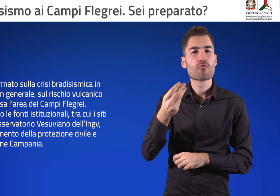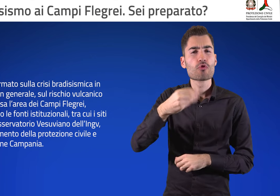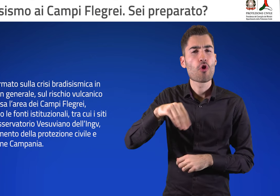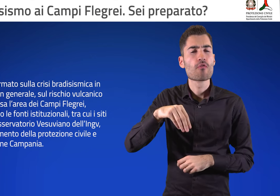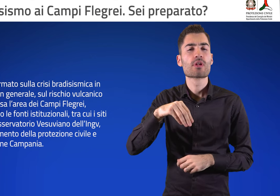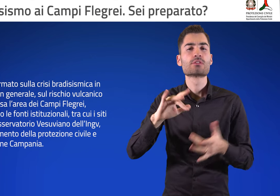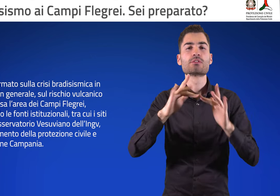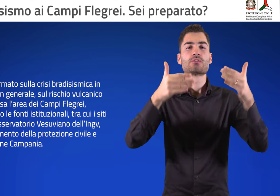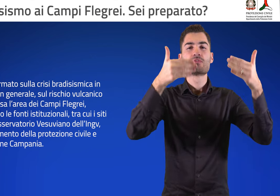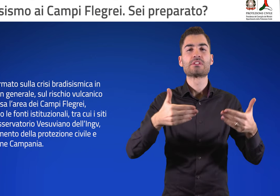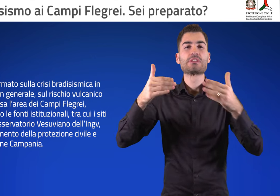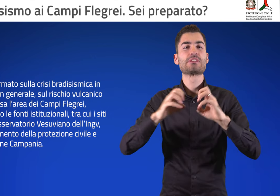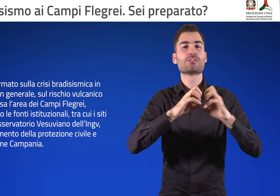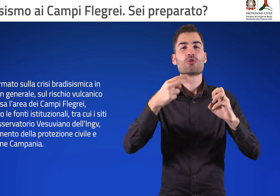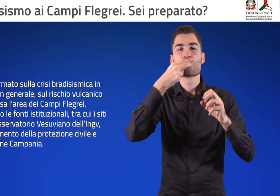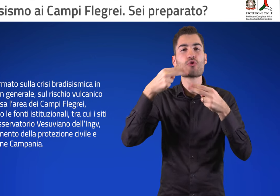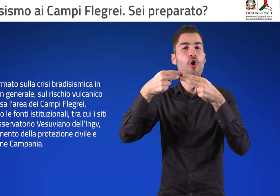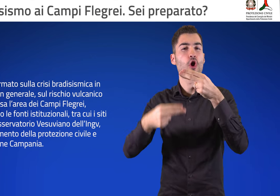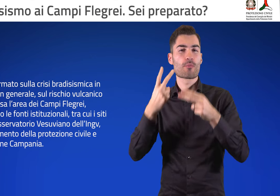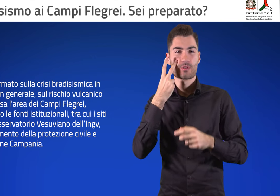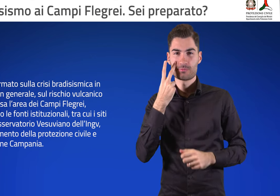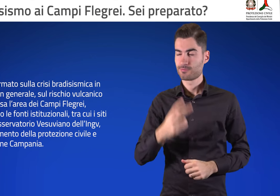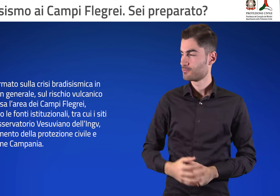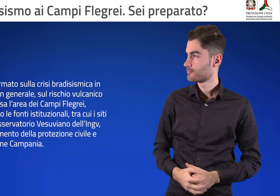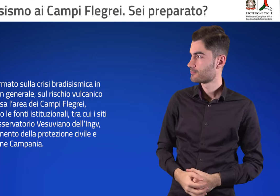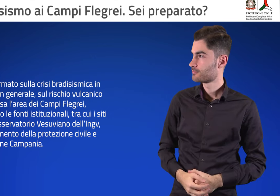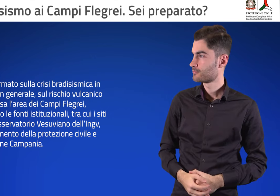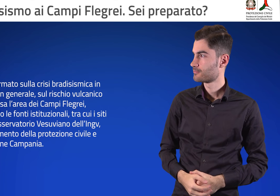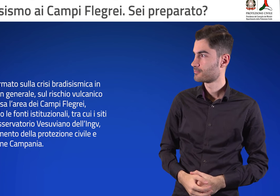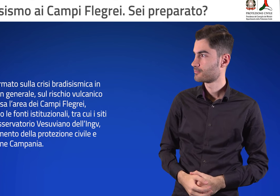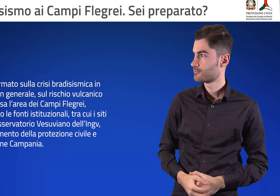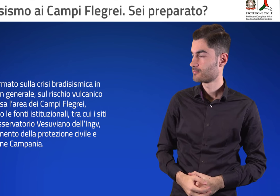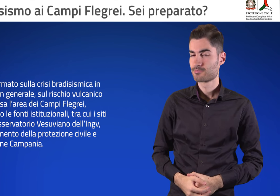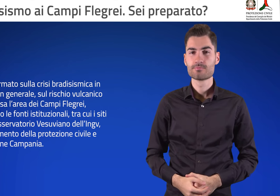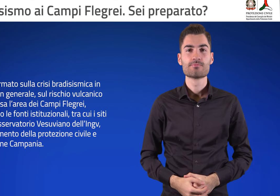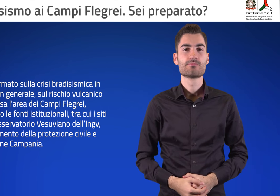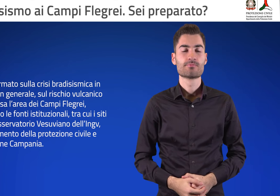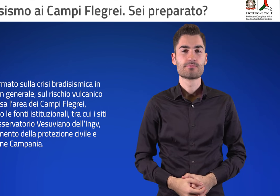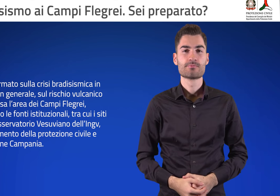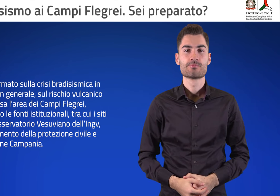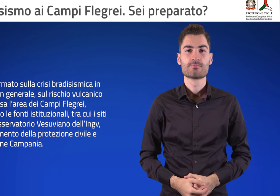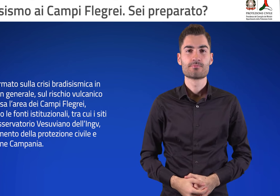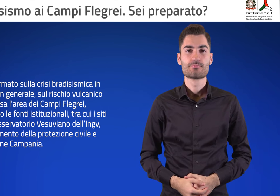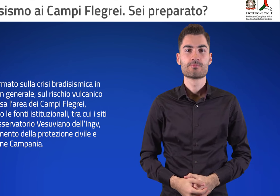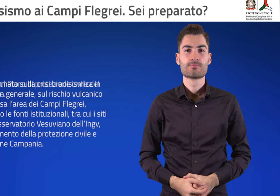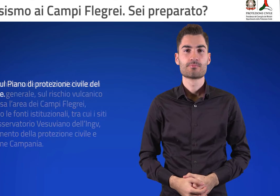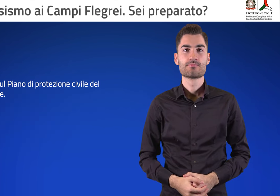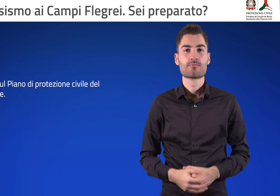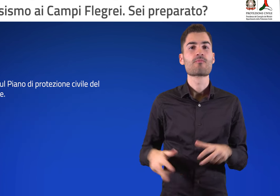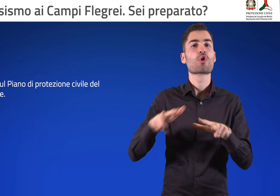'Osservatorio Vesuviano dell'INGV, del Dipartimento della Protezione Civile e della Regione Campania.